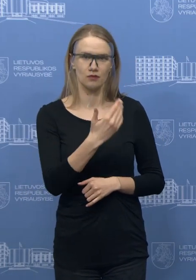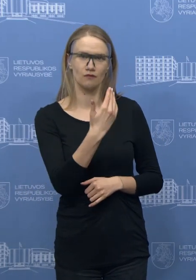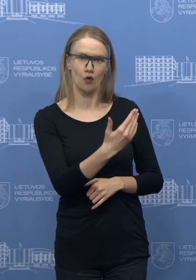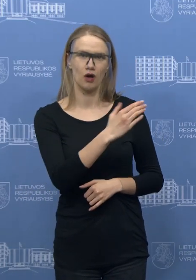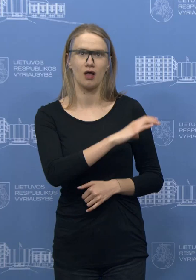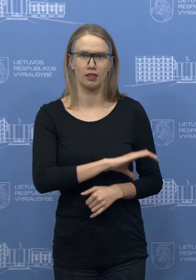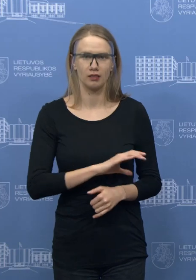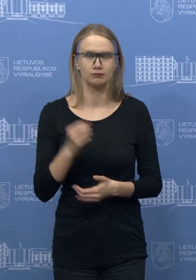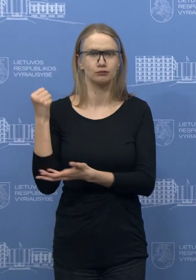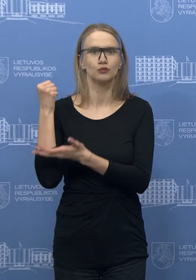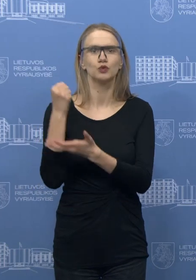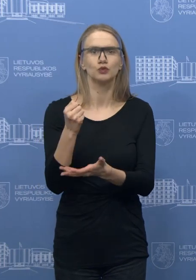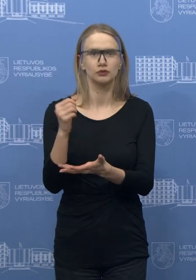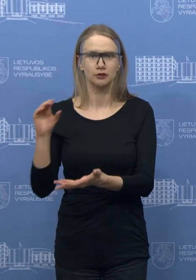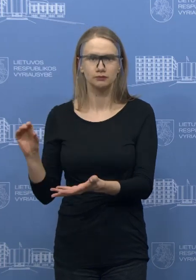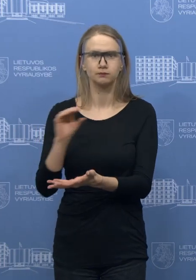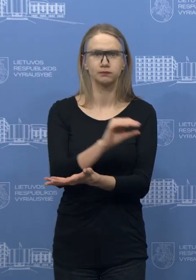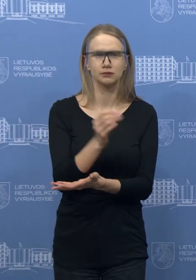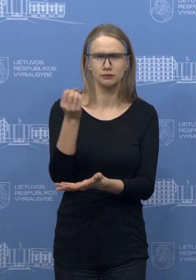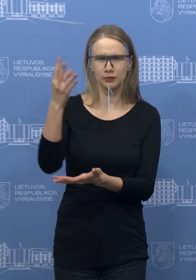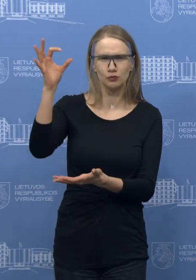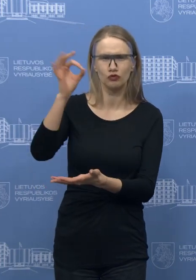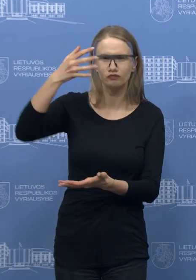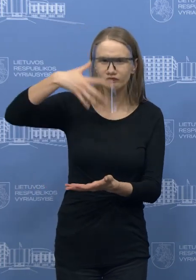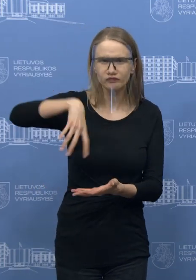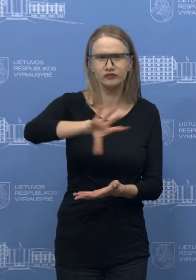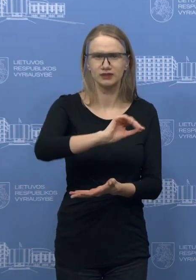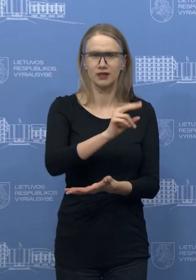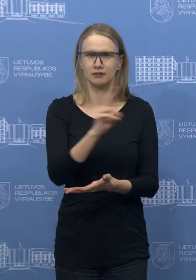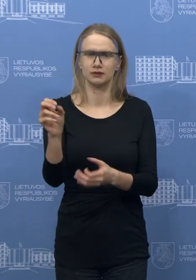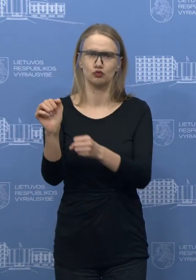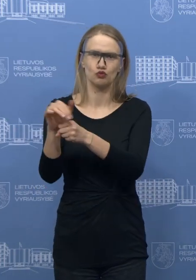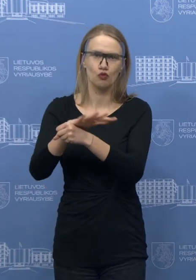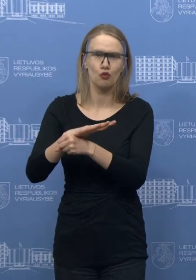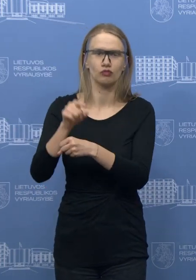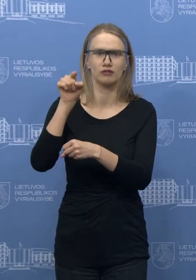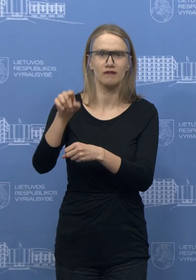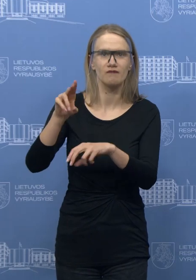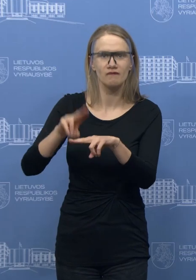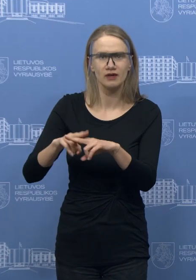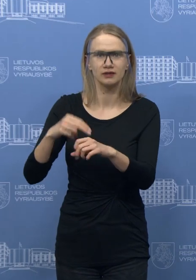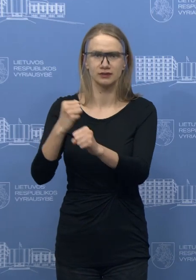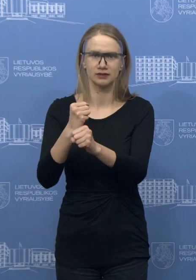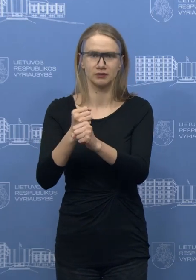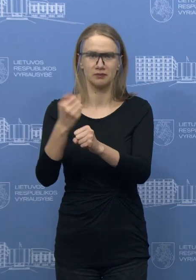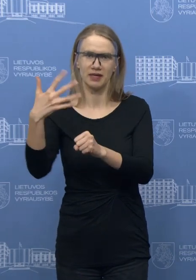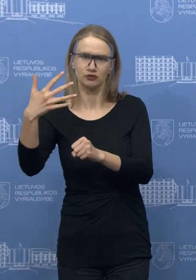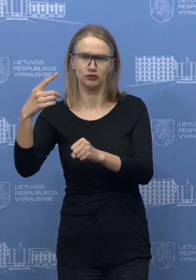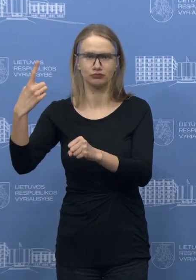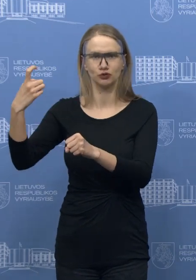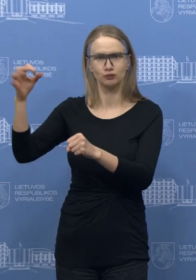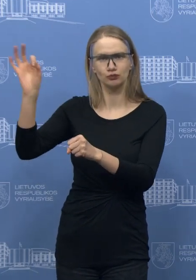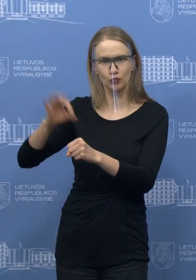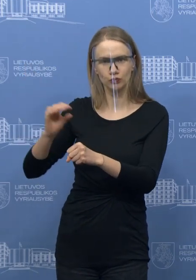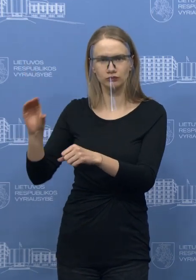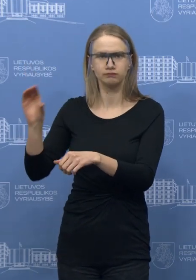to lėšų tam prieleiks naminėjot 15 procentų visiems, tiems, kurie žydiniuose dirbo pavojingai, 50 ir 100 procentų. Tai na, kiek